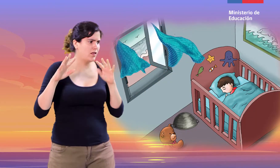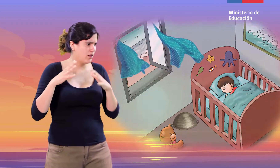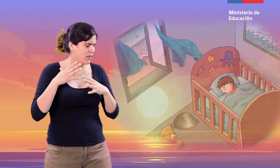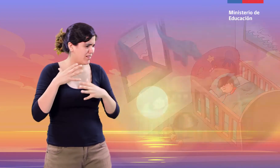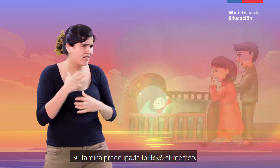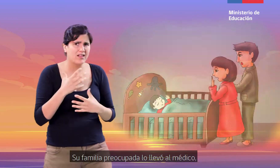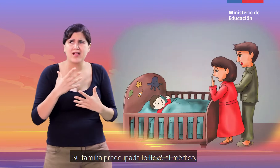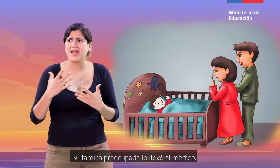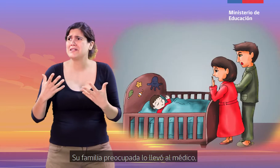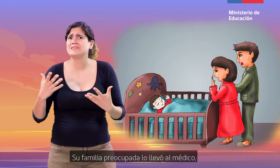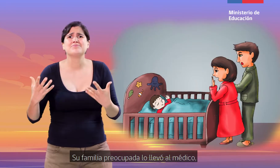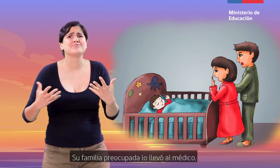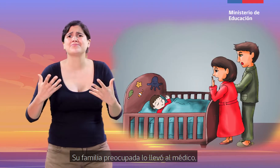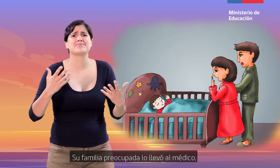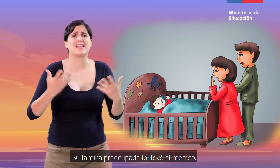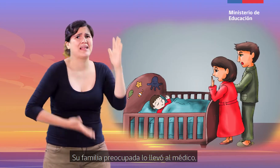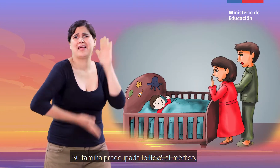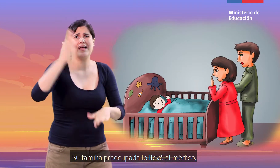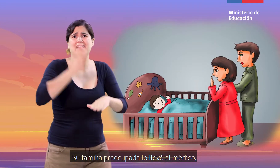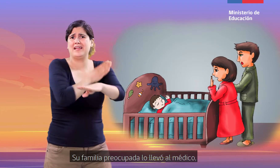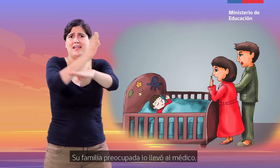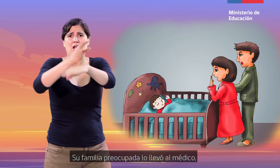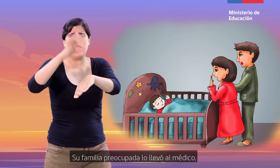Su familia preocupada lo llevó al médico.